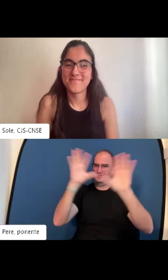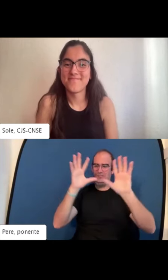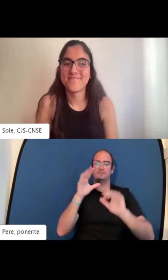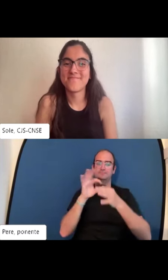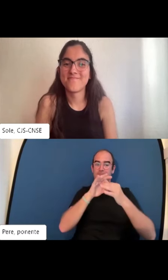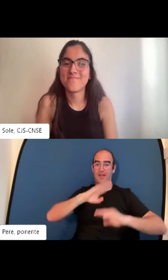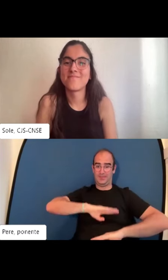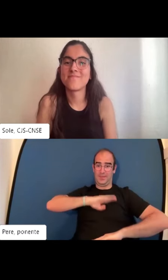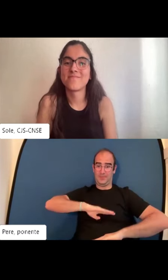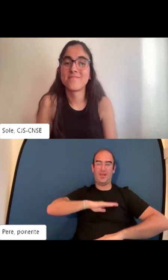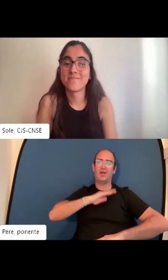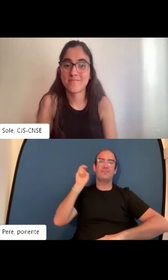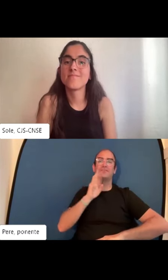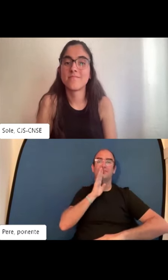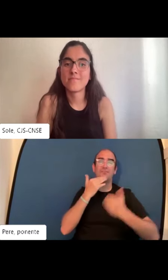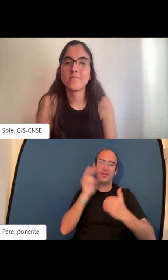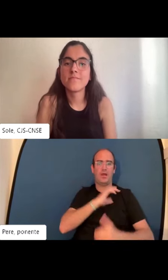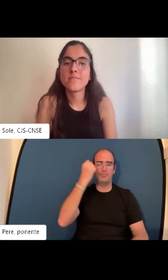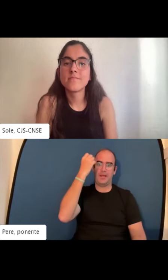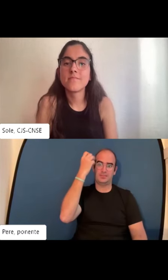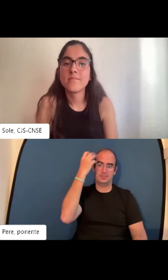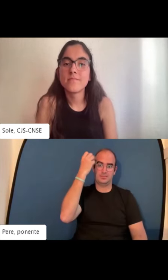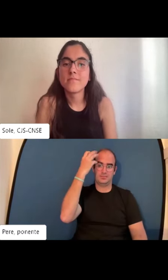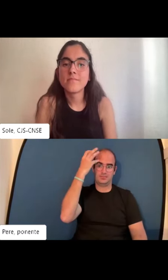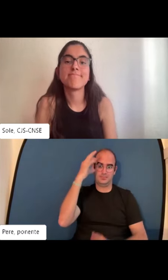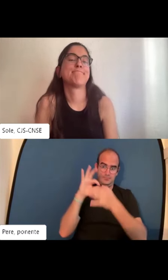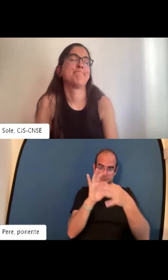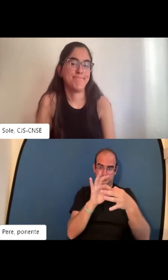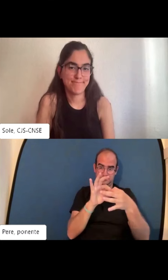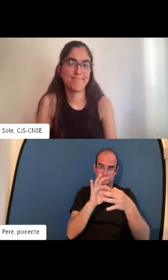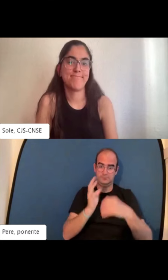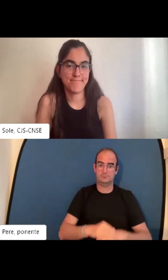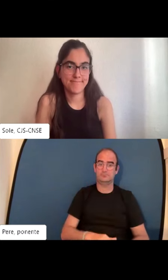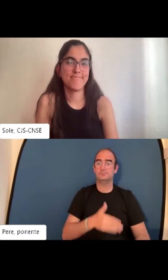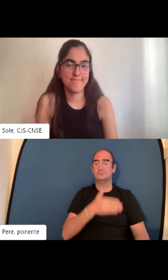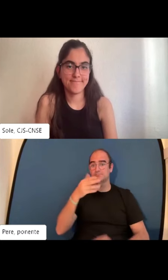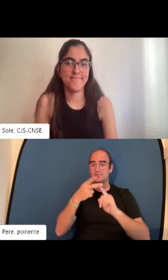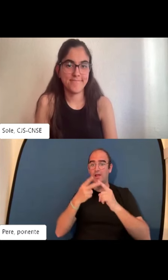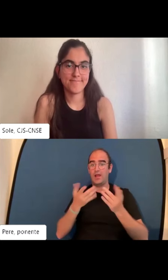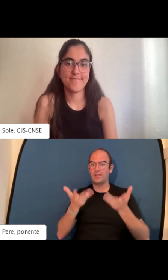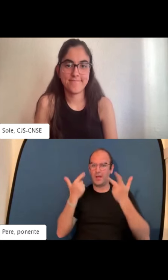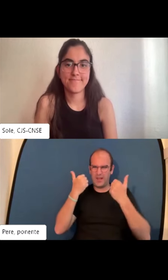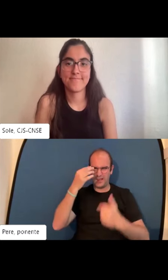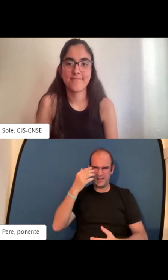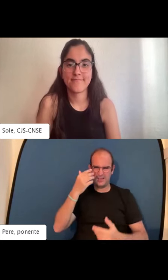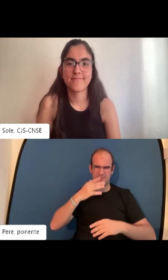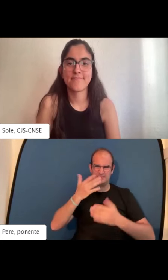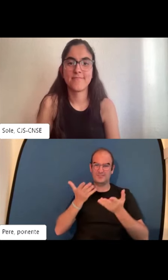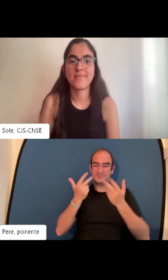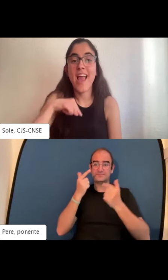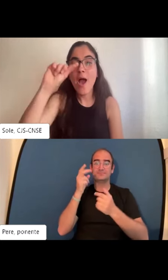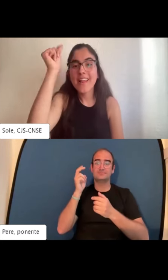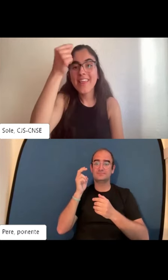A ver, efectivamente hay tres conceptos, claro. El de capacidades. Capacidades, es, pues eso, potencial para aprender